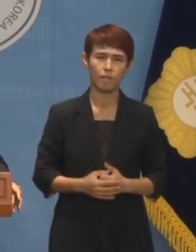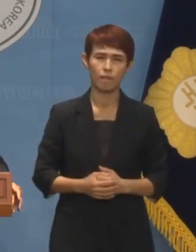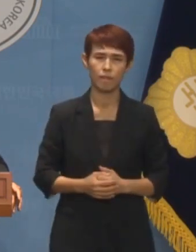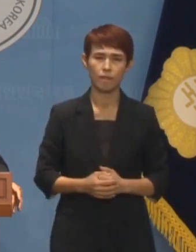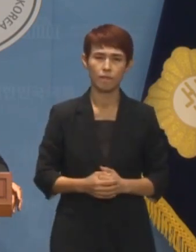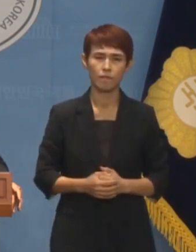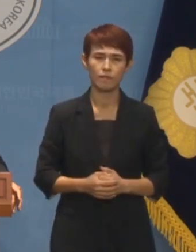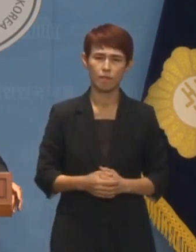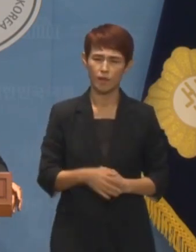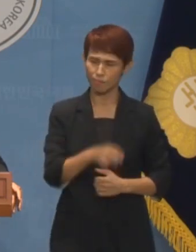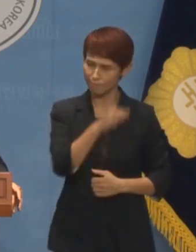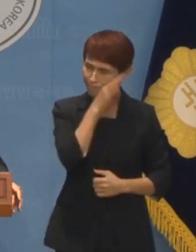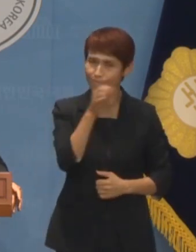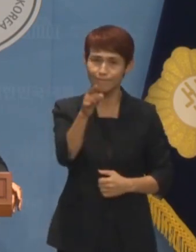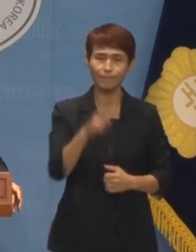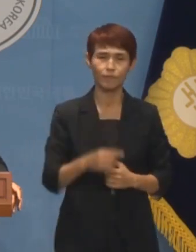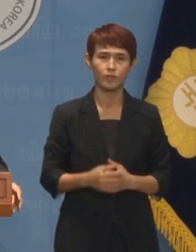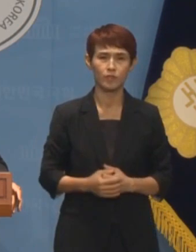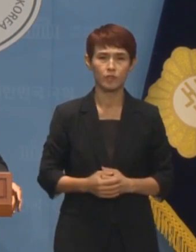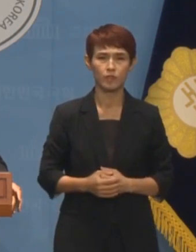정말 부끄럽지 않습니까?